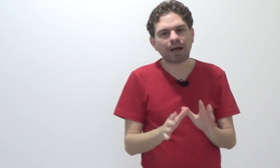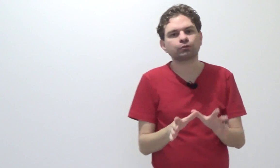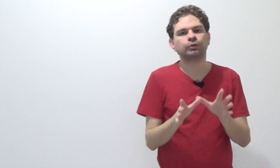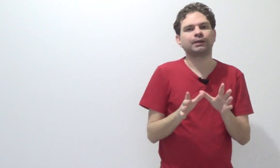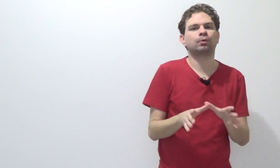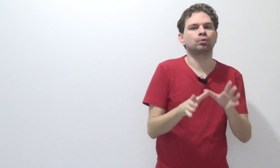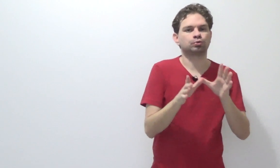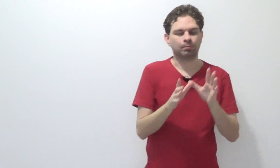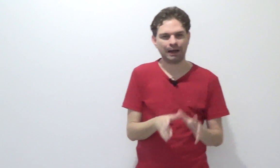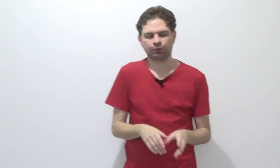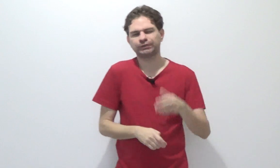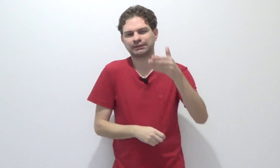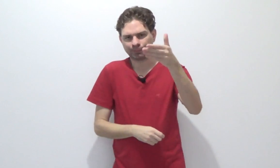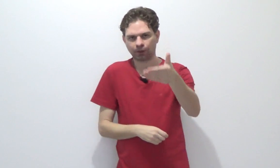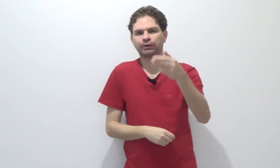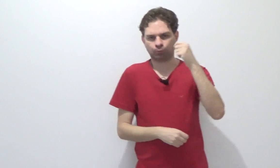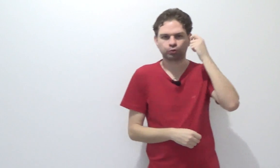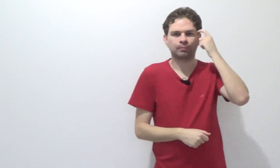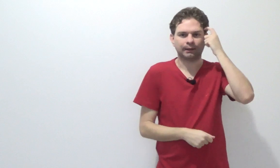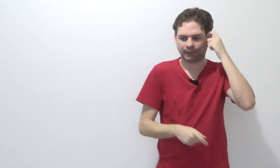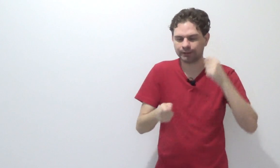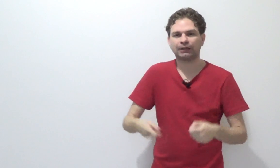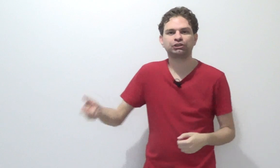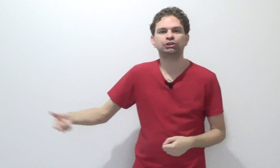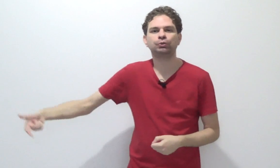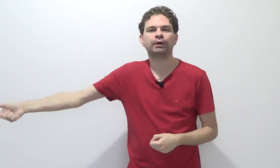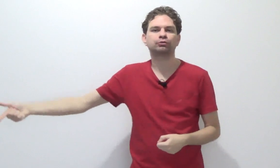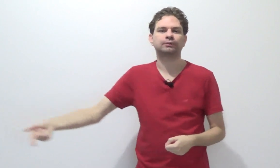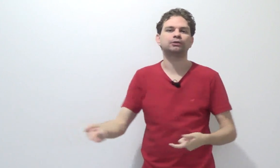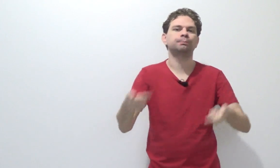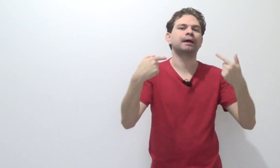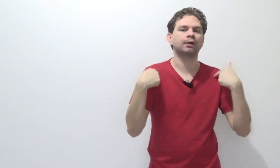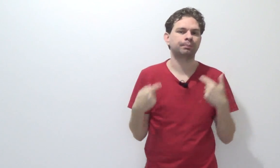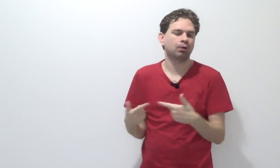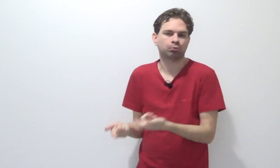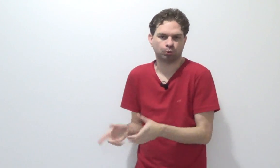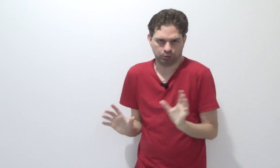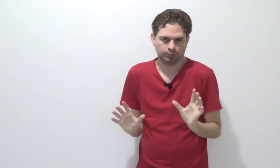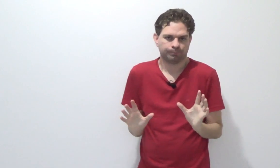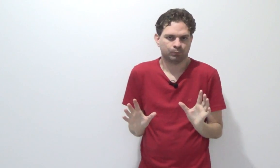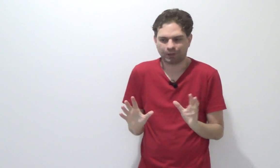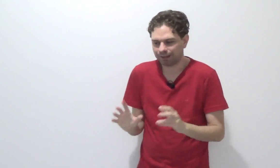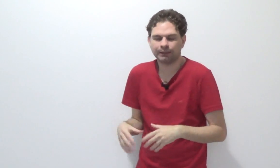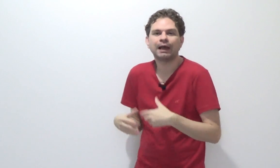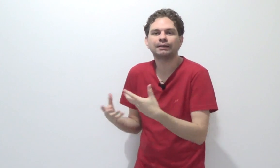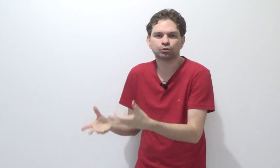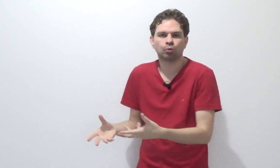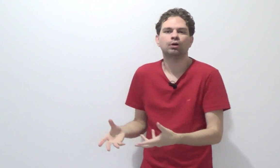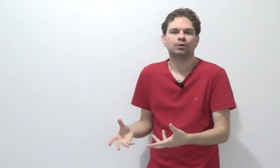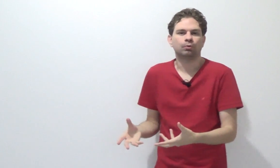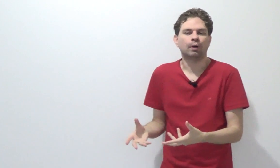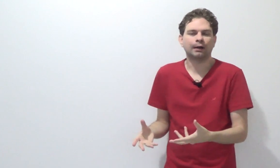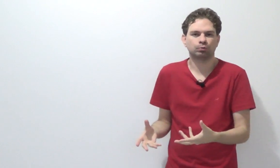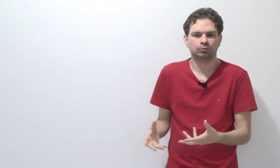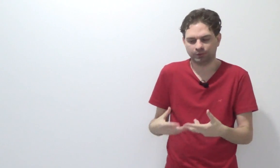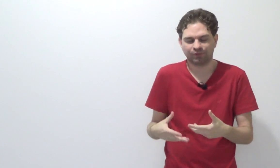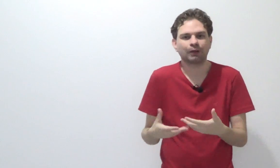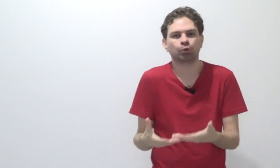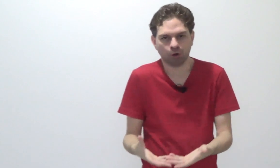caso de crime consumado, você sabe o que é crime consumado? É aquele que atingiu o resultado esperado pelo autor. O cara que realizou o ato, o infrator,